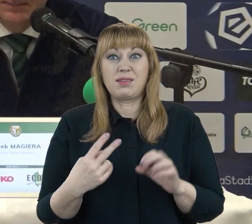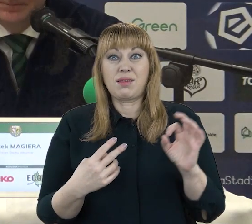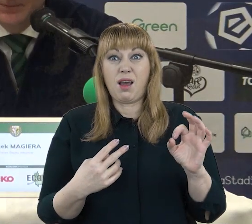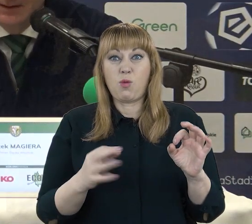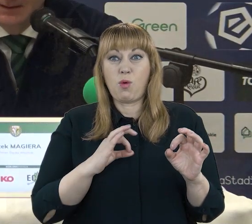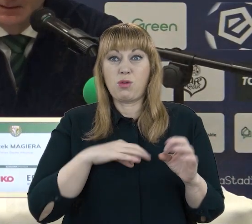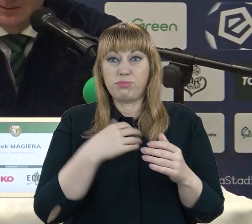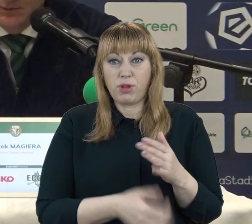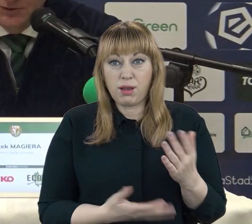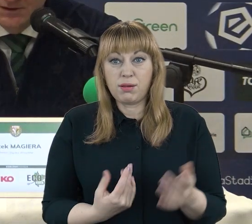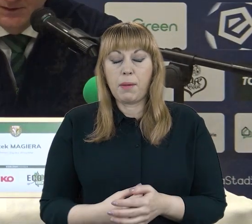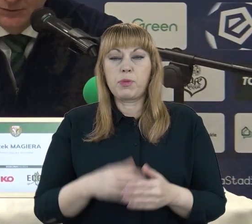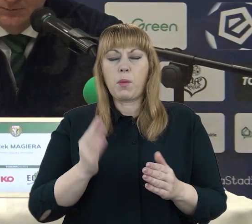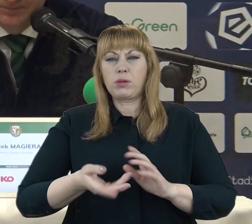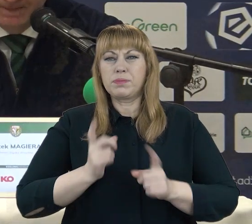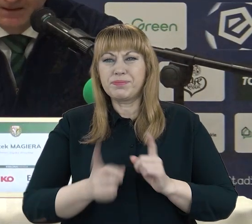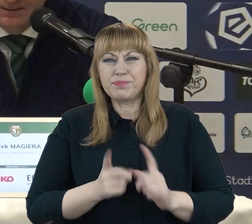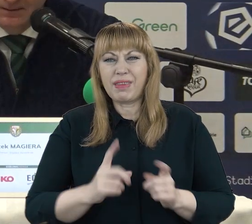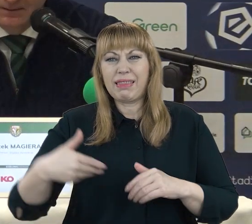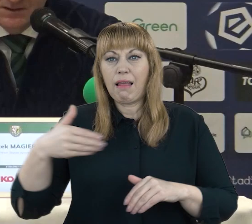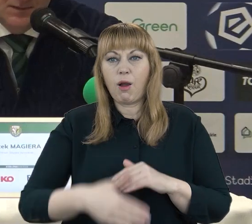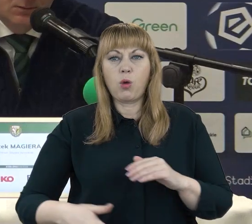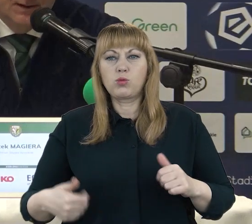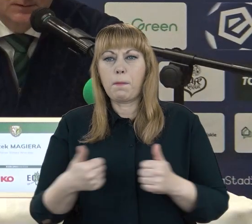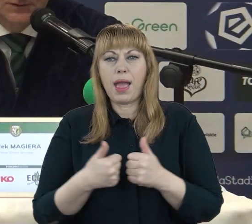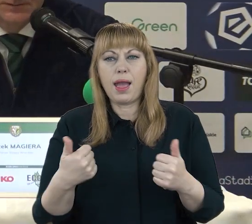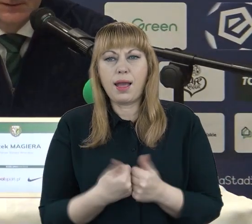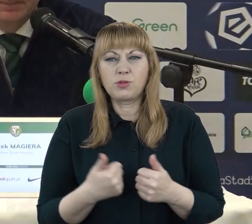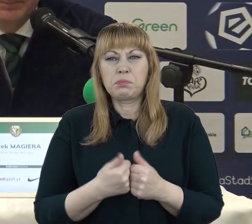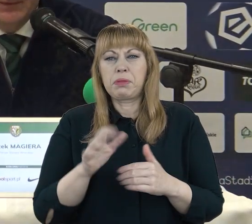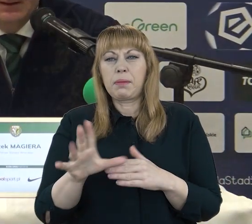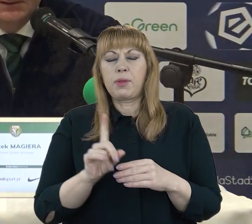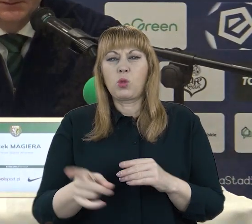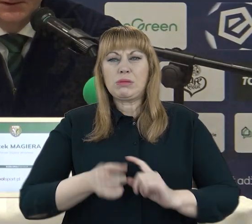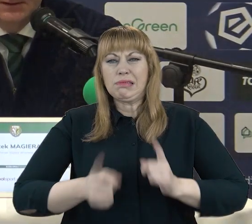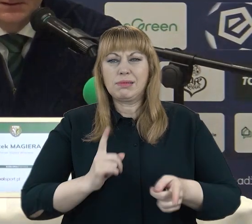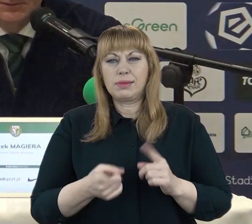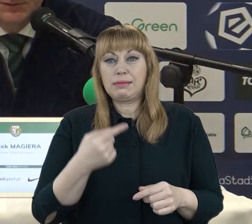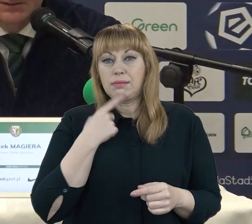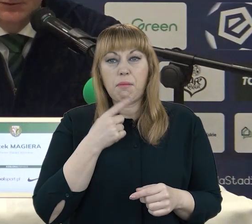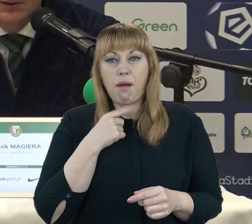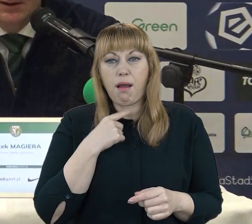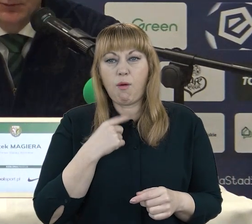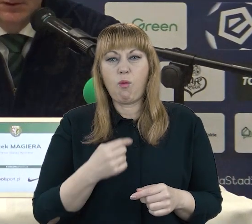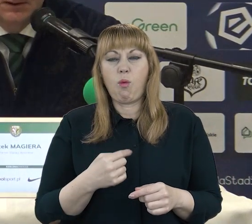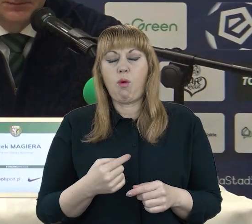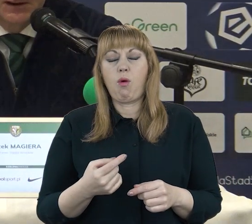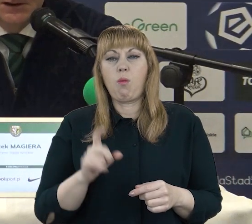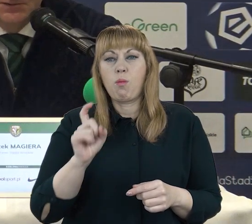pod koniec meczu. To za mało na to, żeby zdobyć przynajmniej tutaj punkt. Przyjechaliśmy